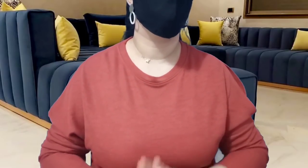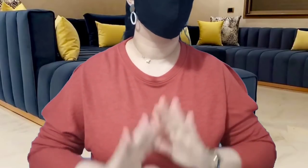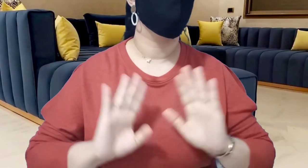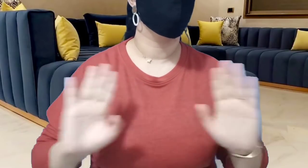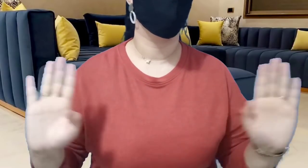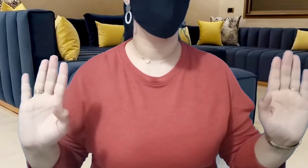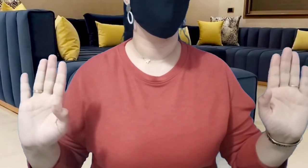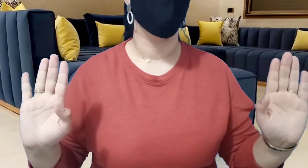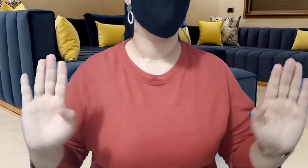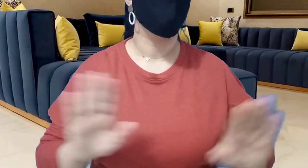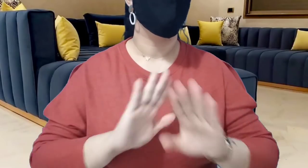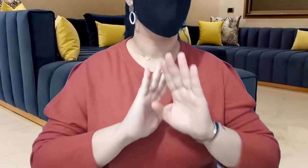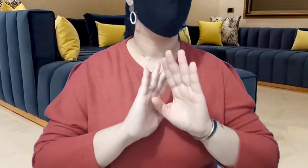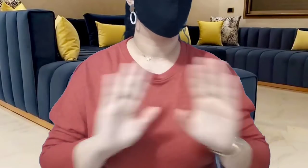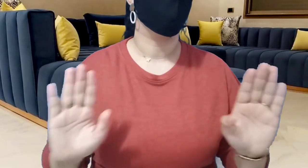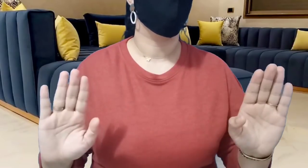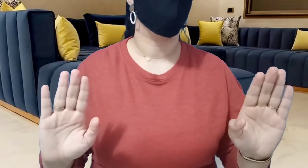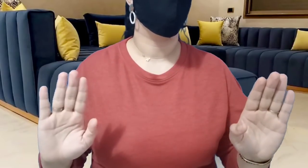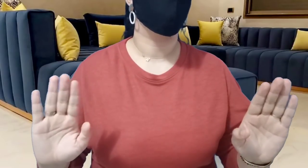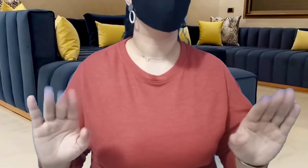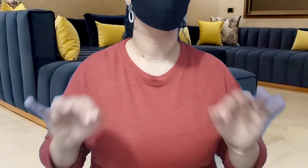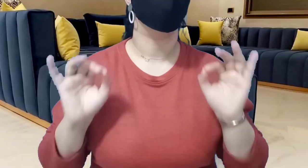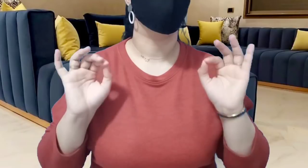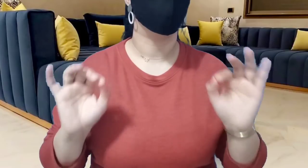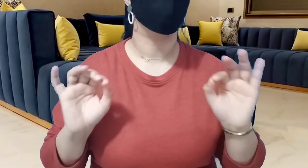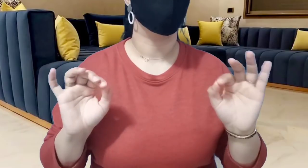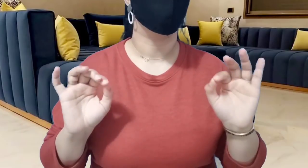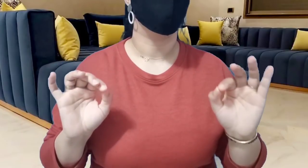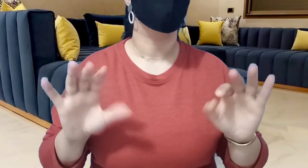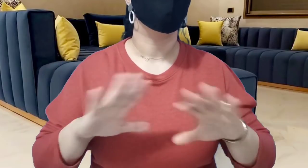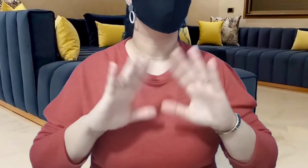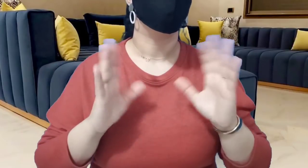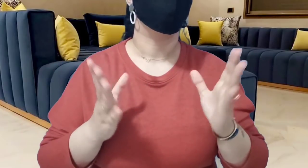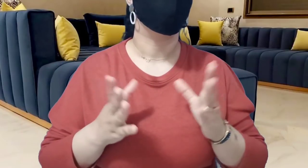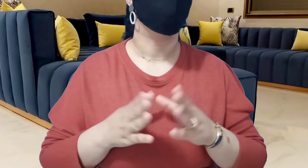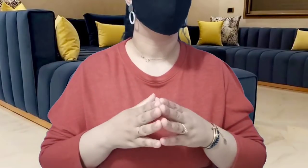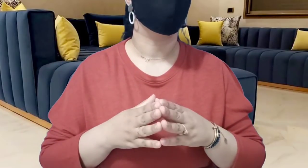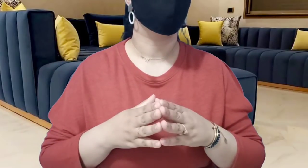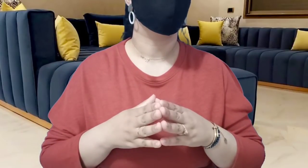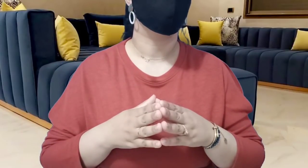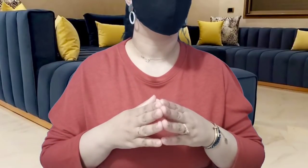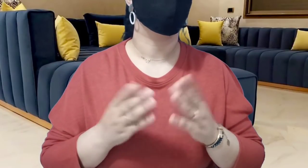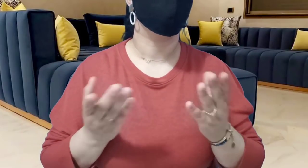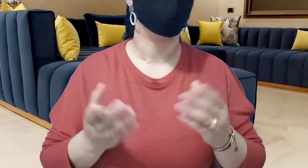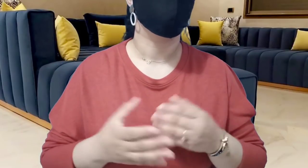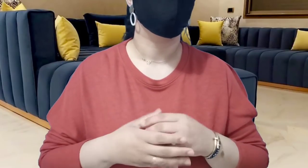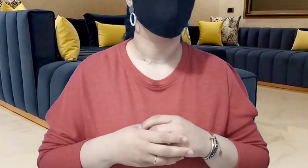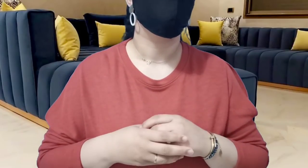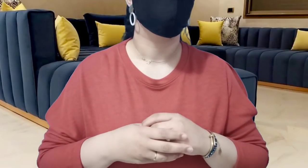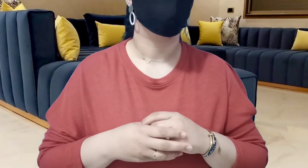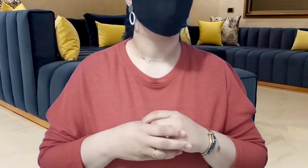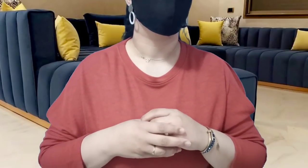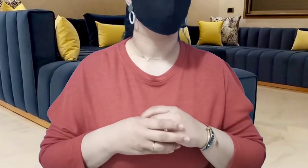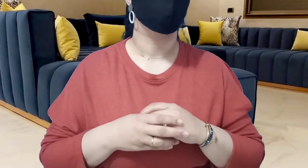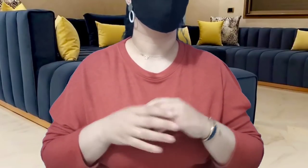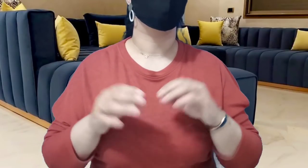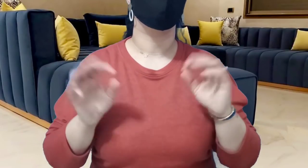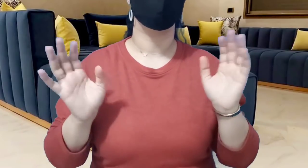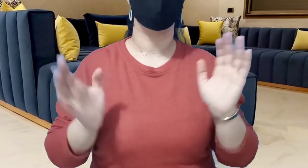ذوكا ذوكرا مساخيت منطرف مساخيت عيالاتهم ومساخيت أولادهم فقبل ما نطرق الموضوع جنب كان